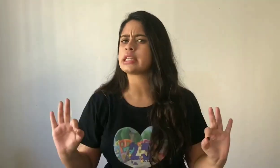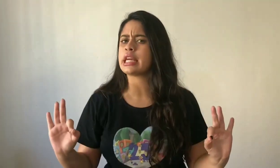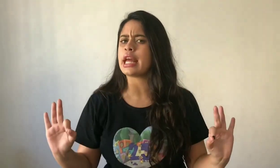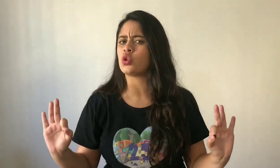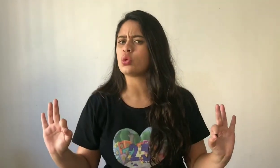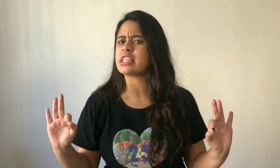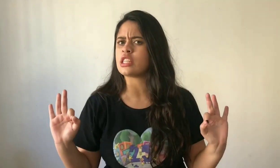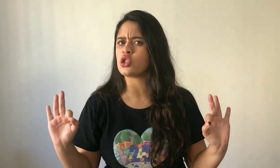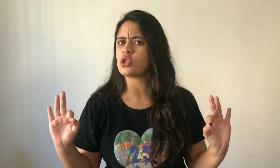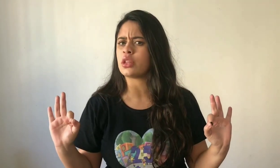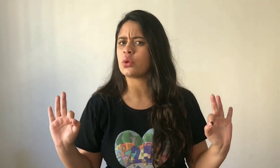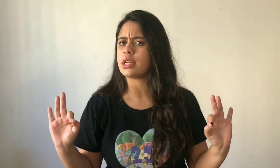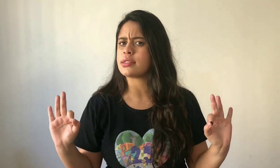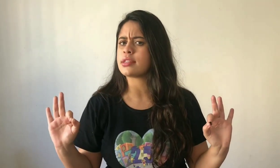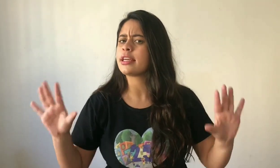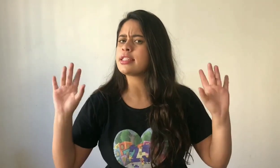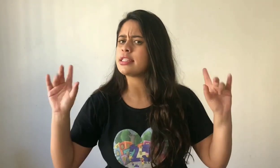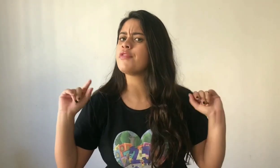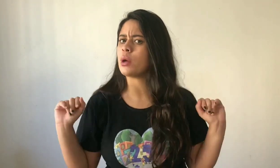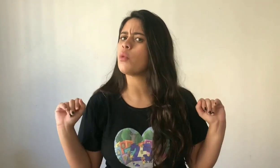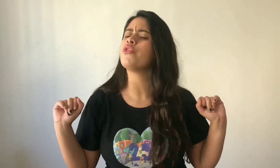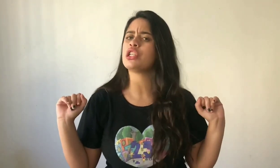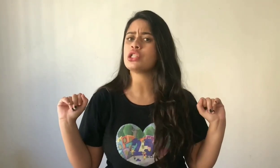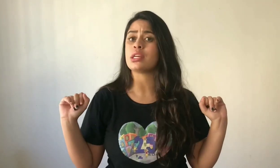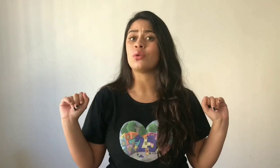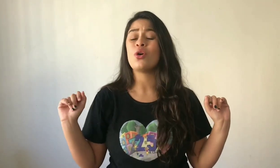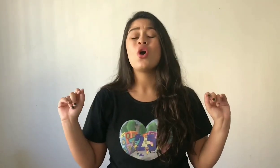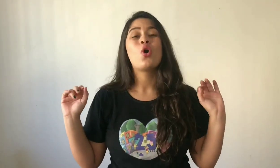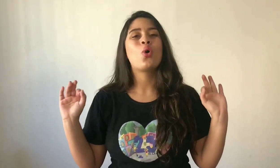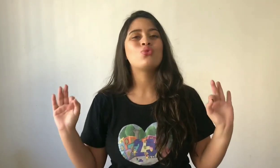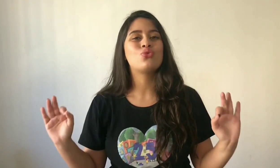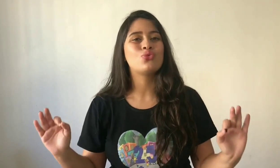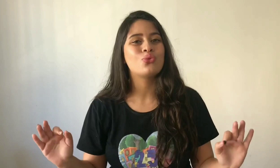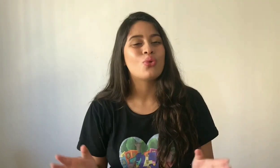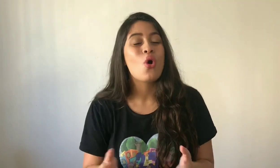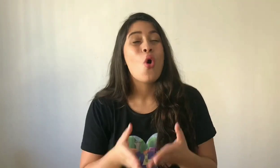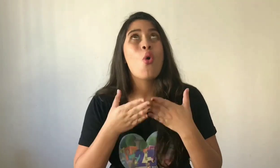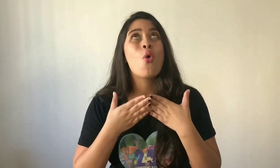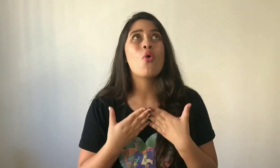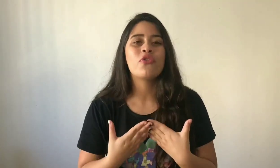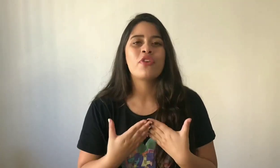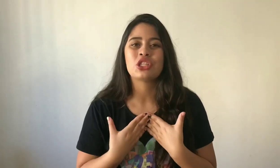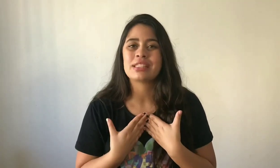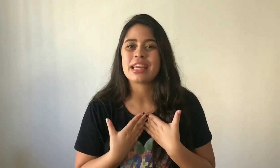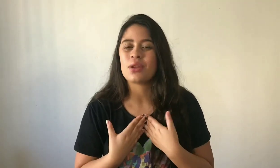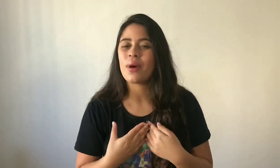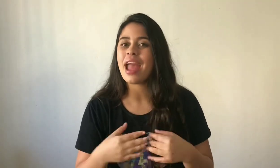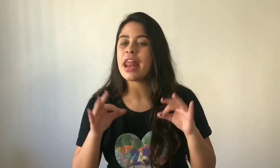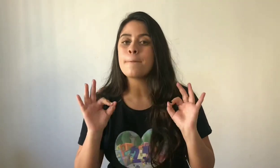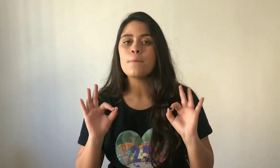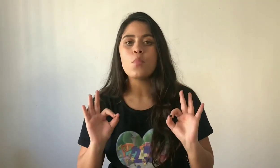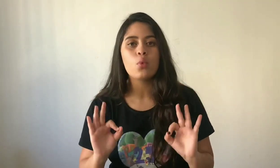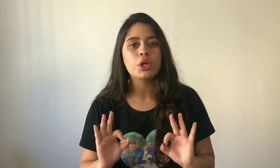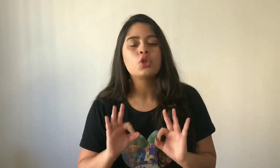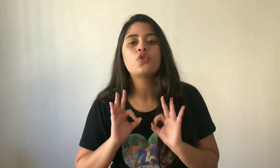criaturas assustadoras, que serviam o feiticeiro. Contudo, o feiticeiro era muito